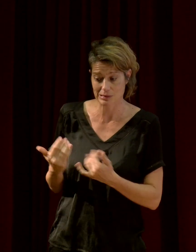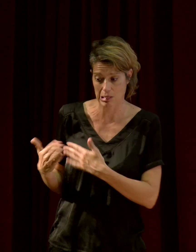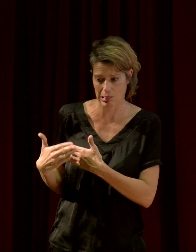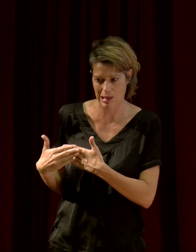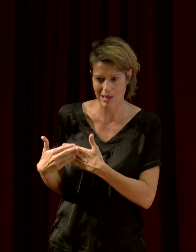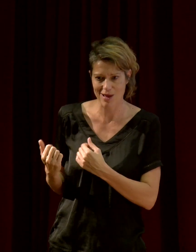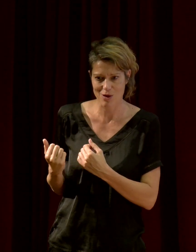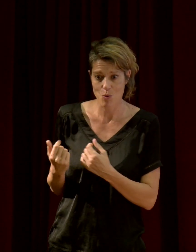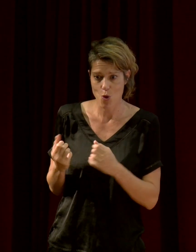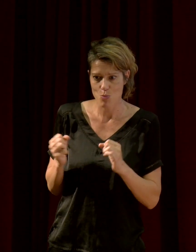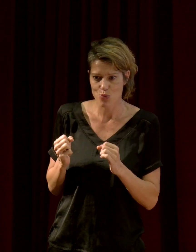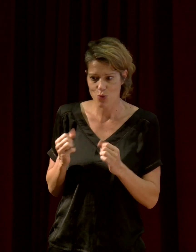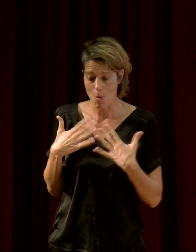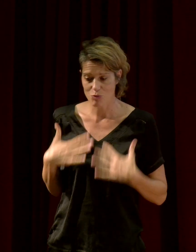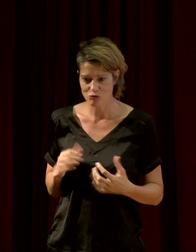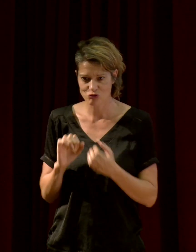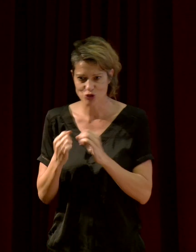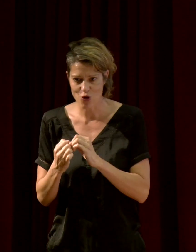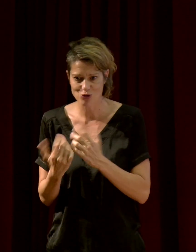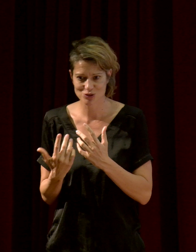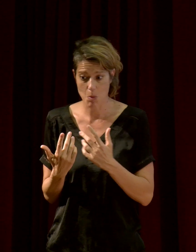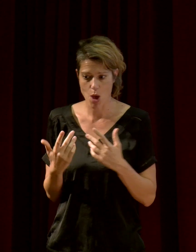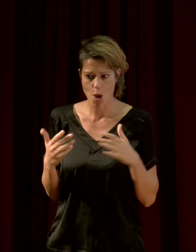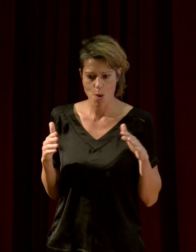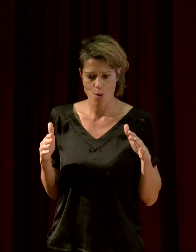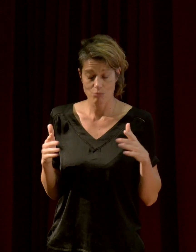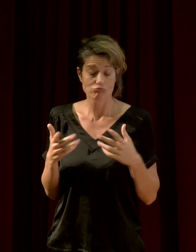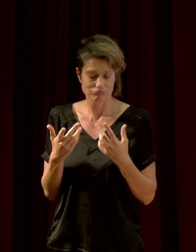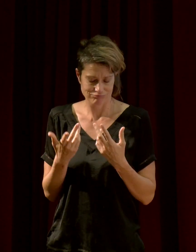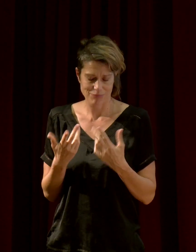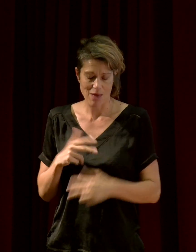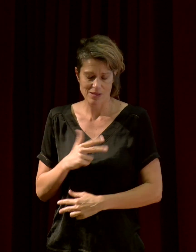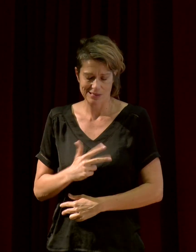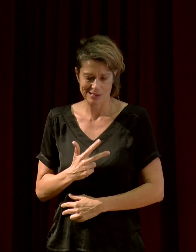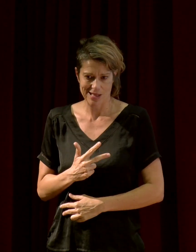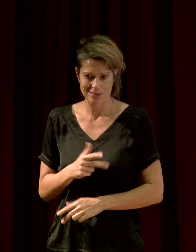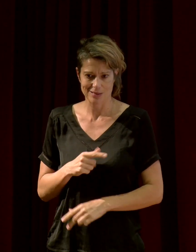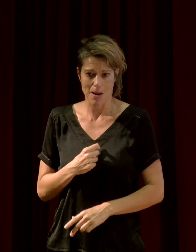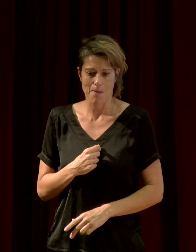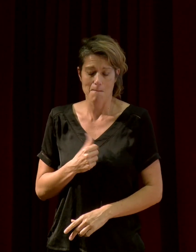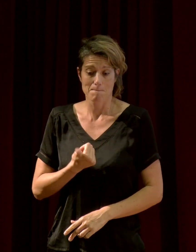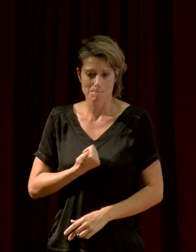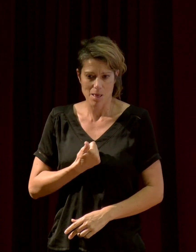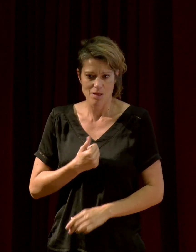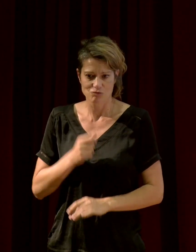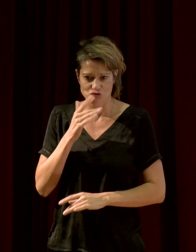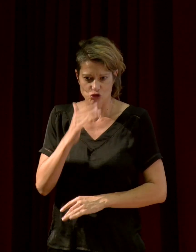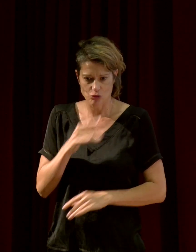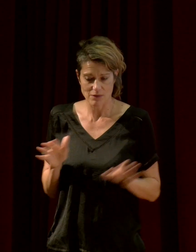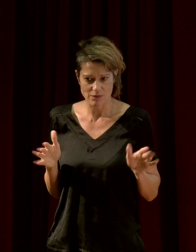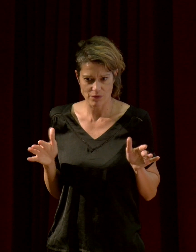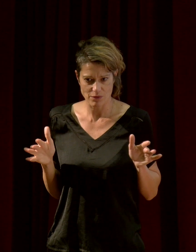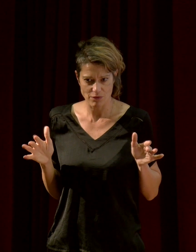J'ai pu observer ça. Donc, les mâles chantent, attirent les femelles et puis certains se font